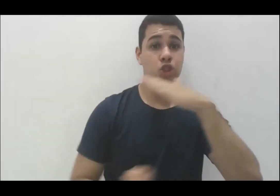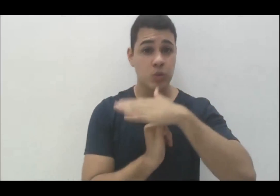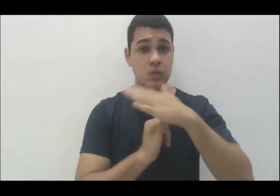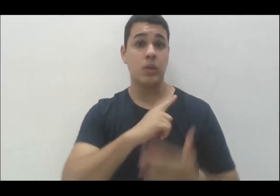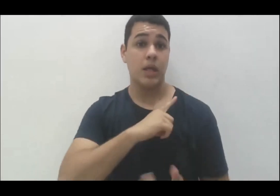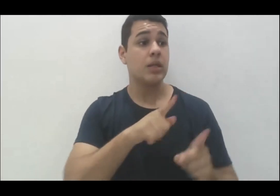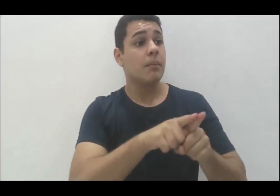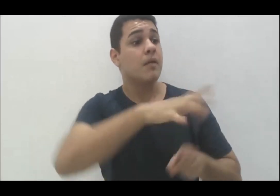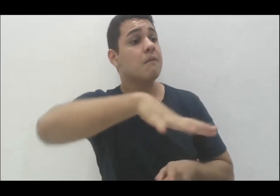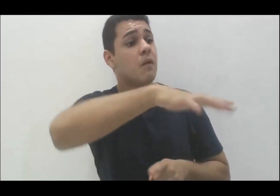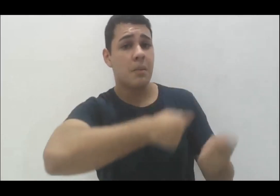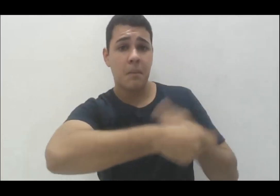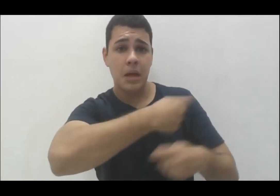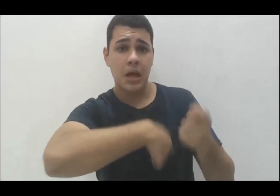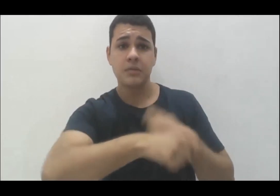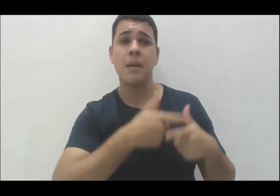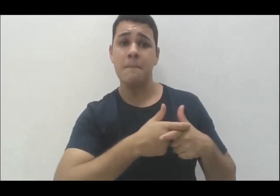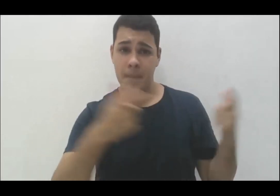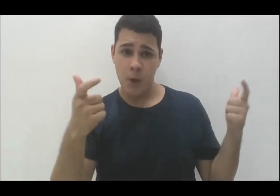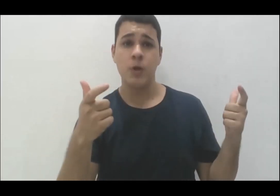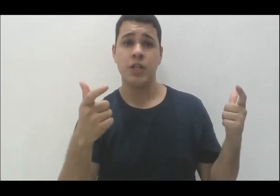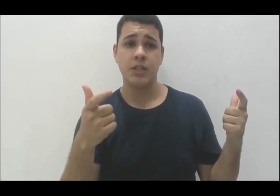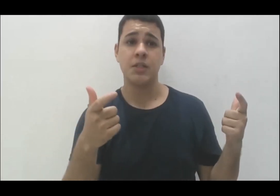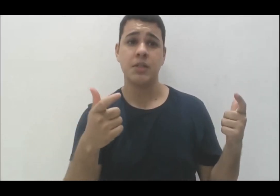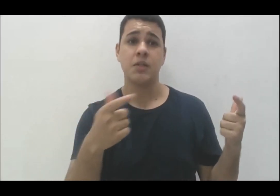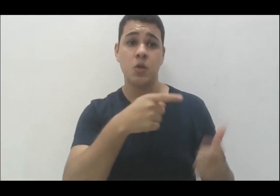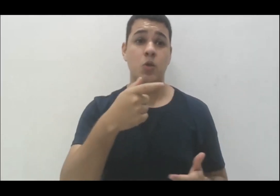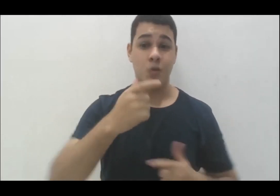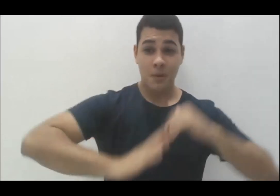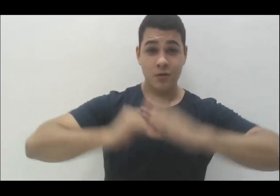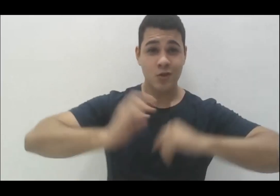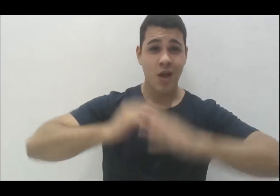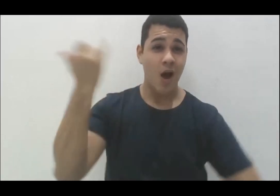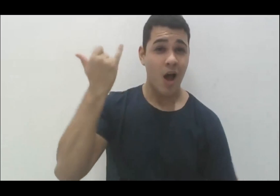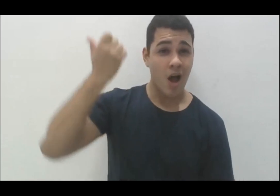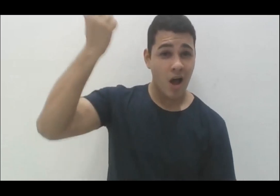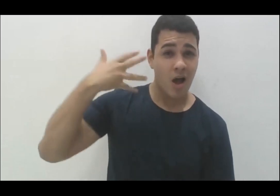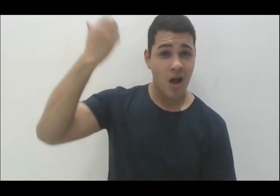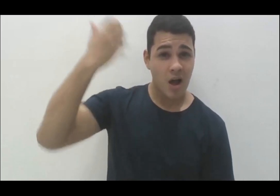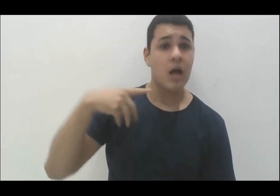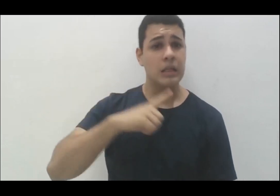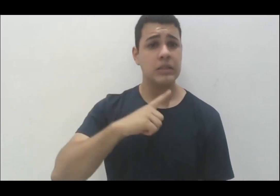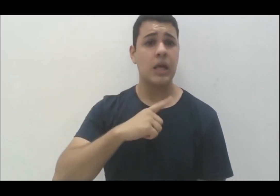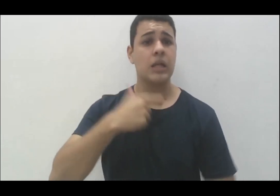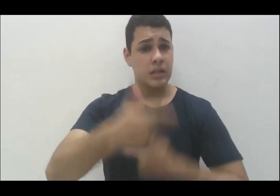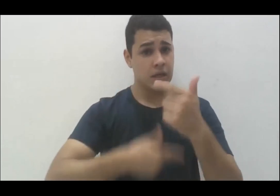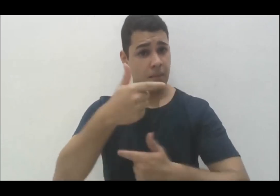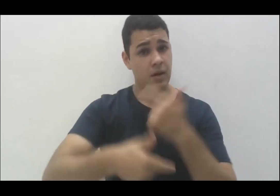mercado, a maioria dos audiodescritores qualificados estão trabalhando, por exemplo,